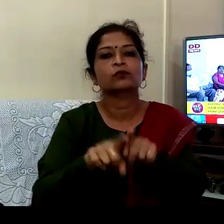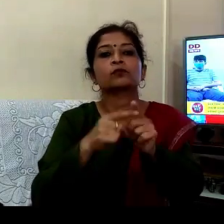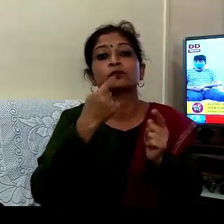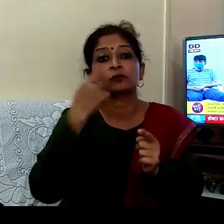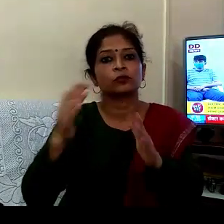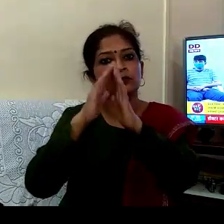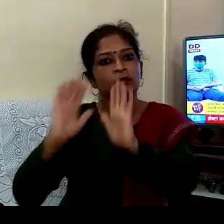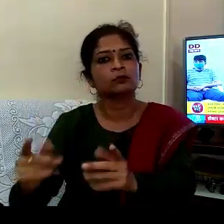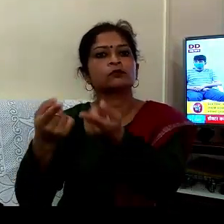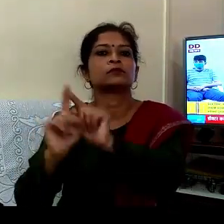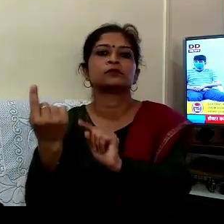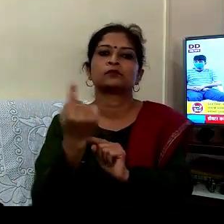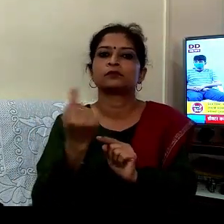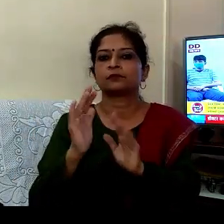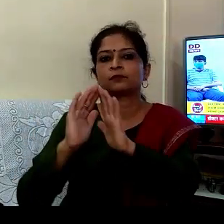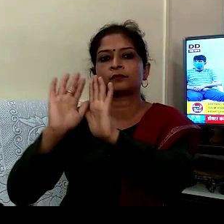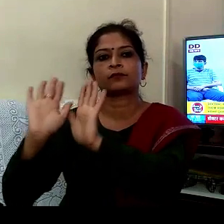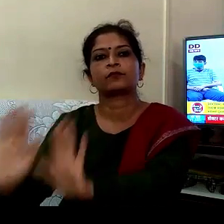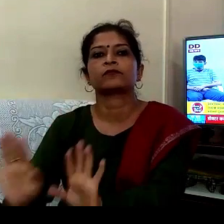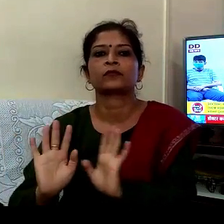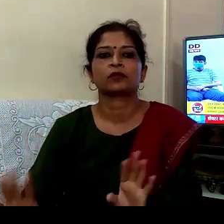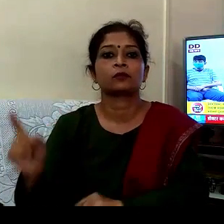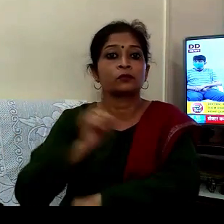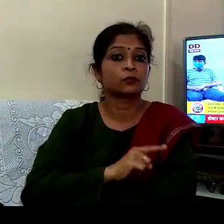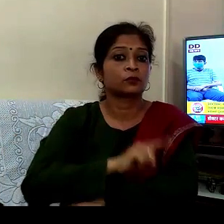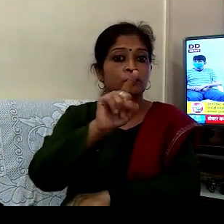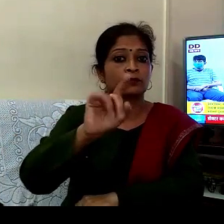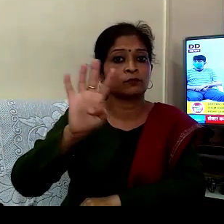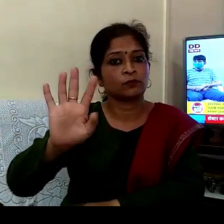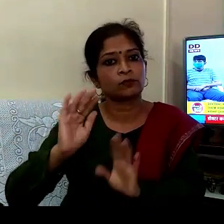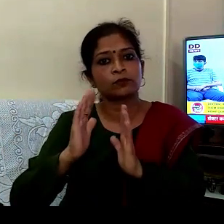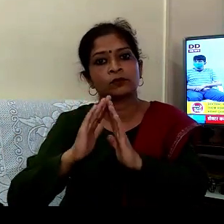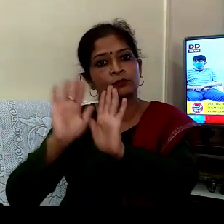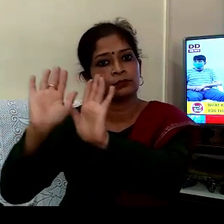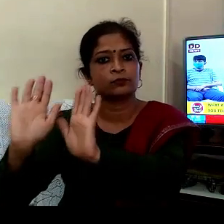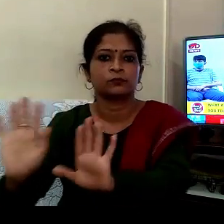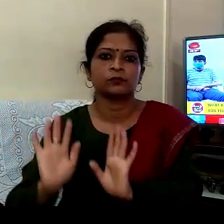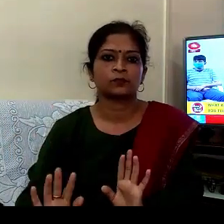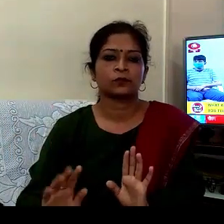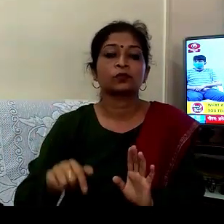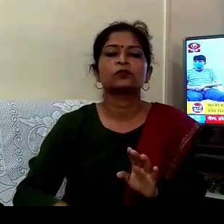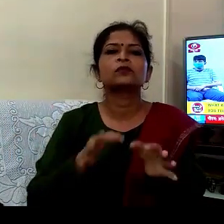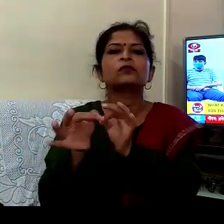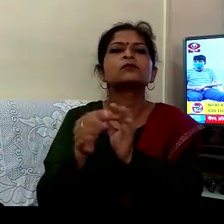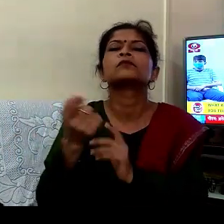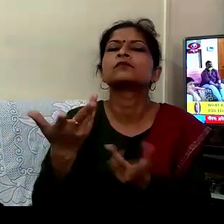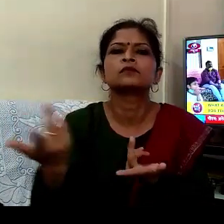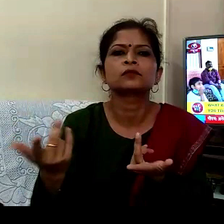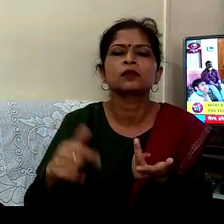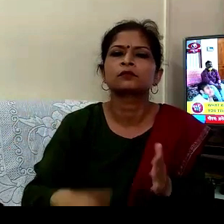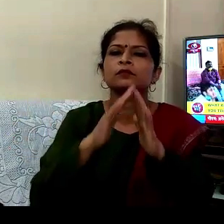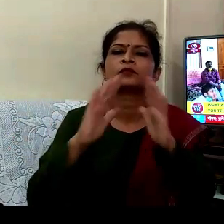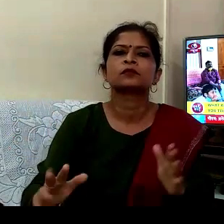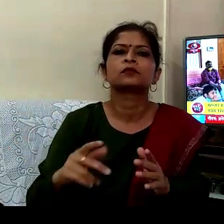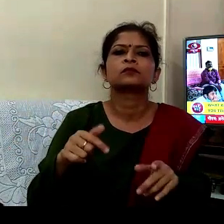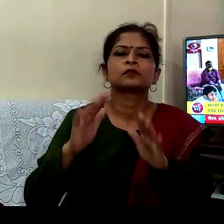دیکھیں کیسا لینا ہے ہوم کورینٹین کیا کرنا ہے ہوم کو جا کے یہ اڈوائز کر کے ہم ان کو گھر پہ بھیج رہے ہیں اس میں کیا سمجھاتے ہیں آپ گھر میں